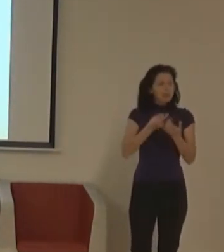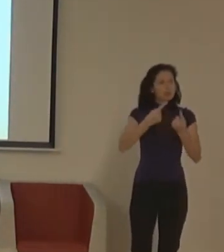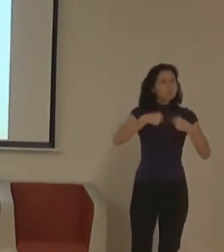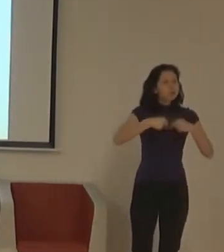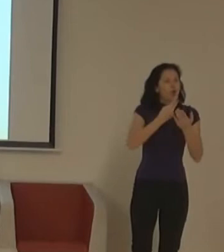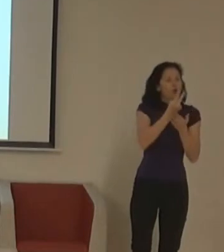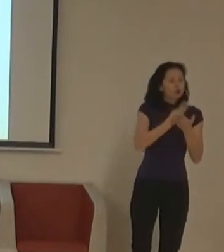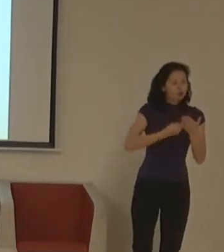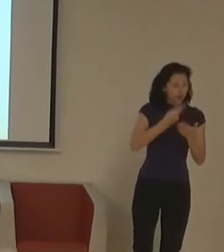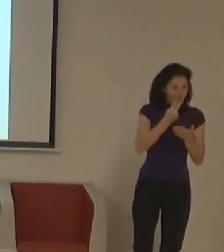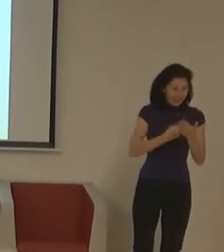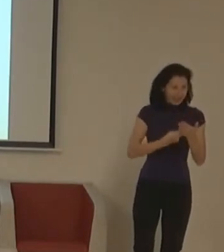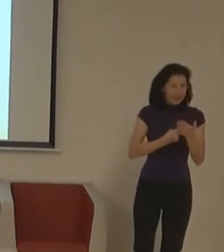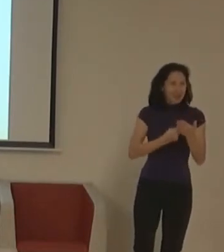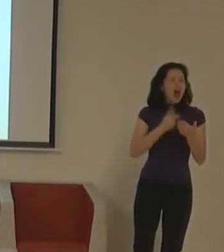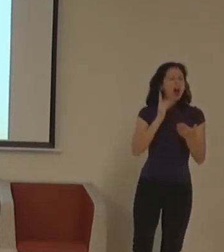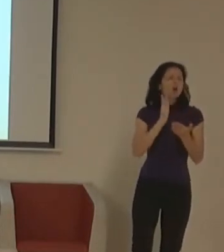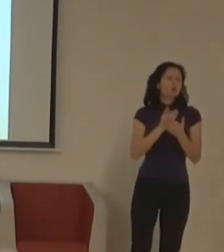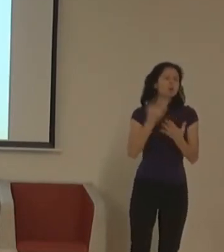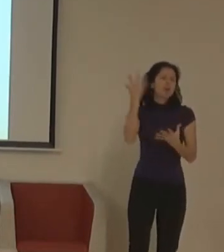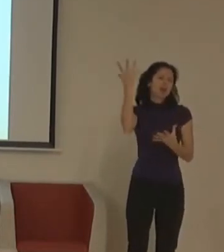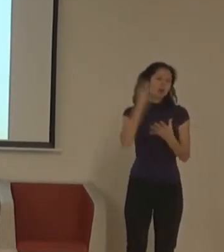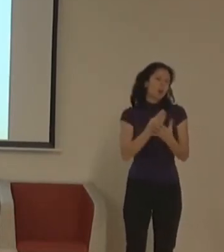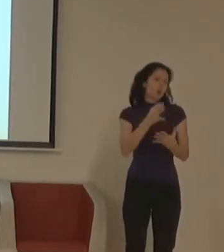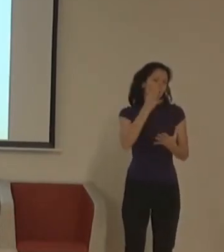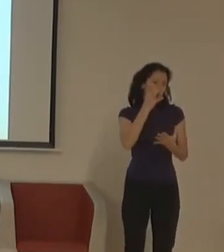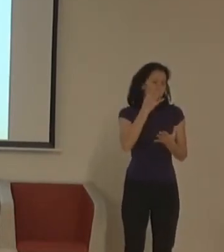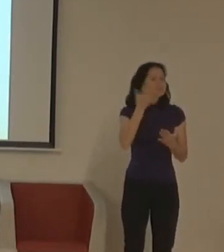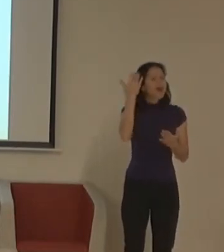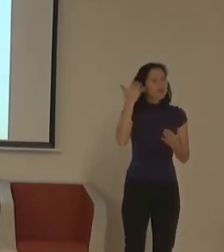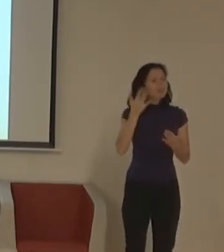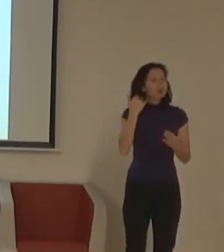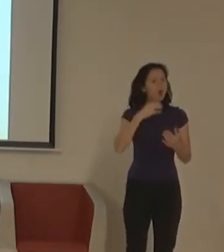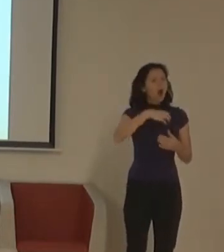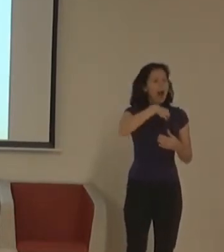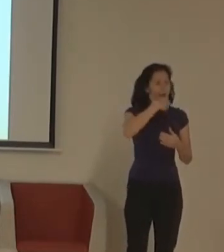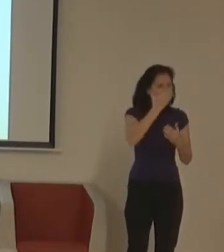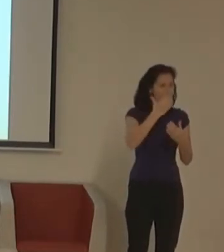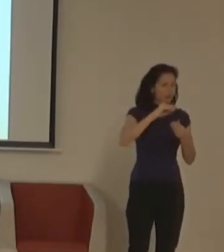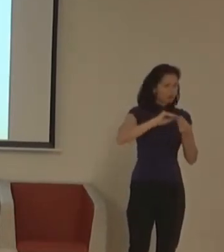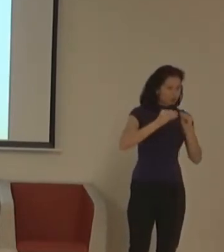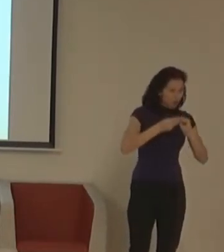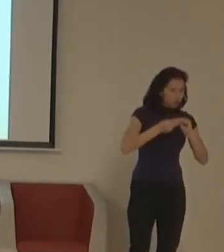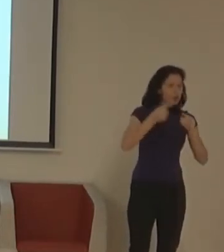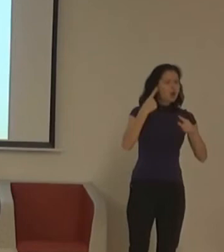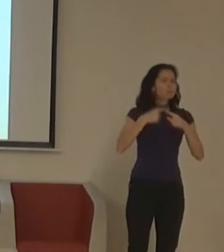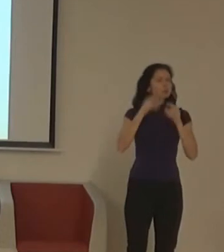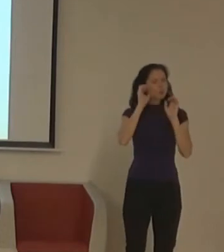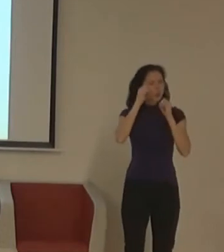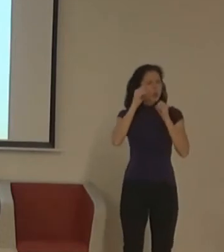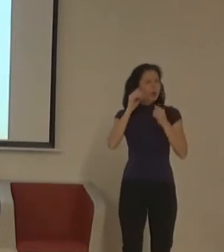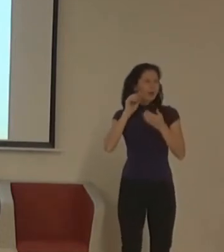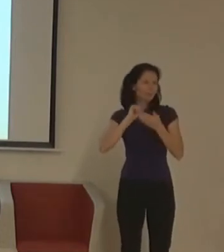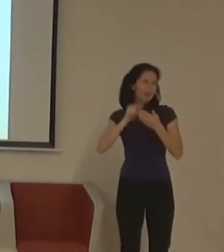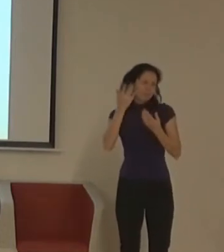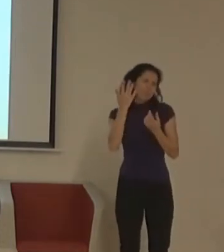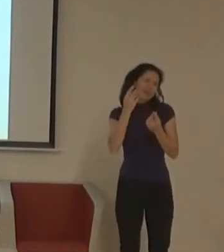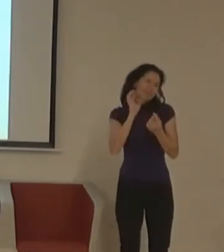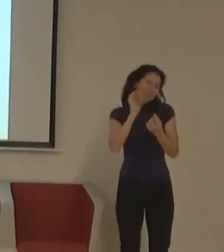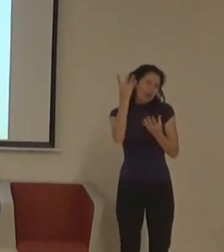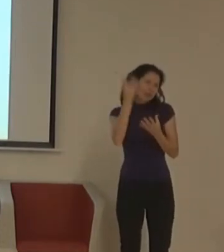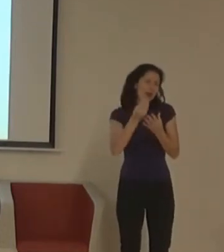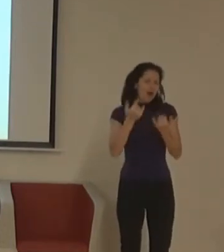V současné době už není na App Store, není ani na Google Play, ale já vám tím chci představit, protože kombinuje a symbolizuje nějaký